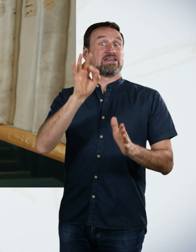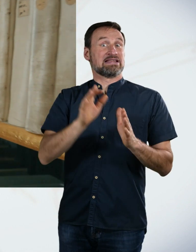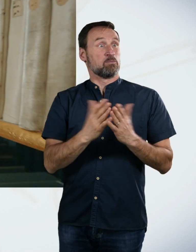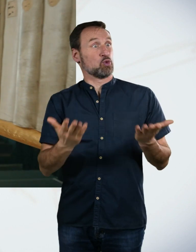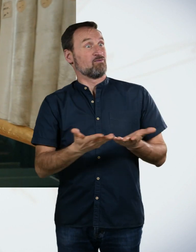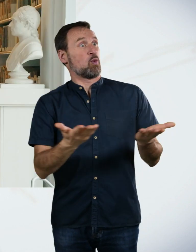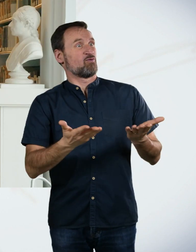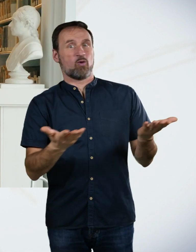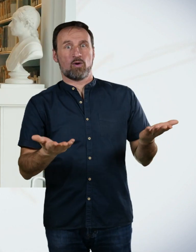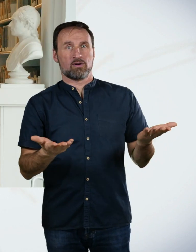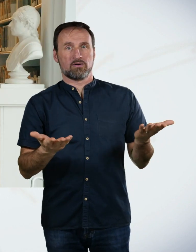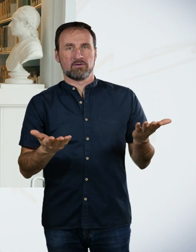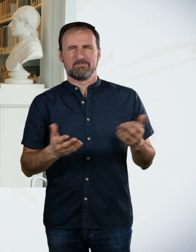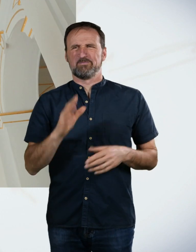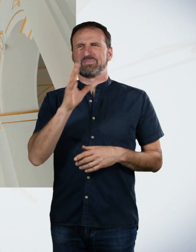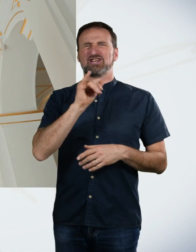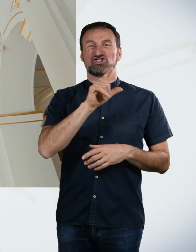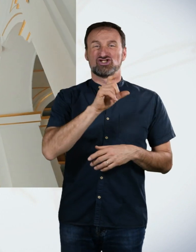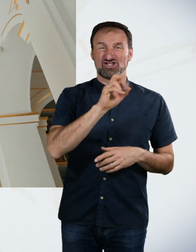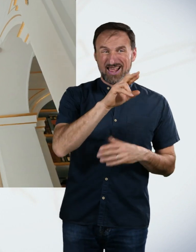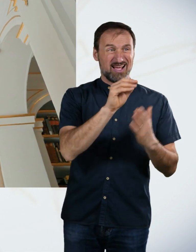Schiller hat ein Werk geschrieben, Goethe hat was dazu beigetragen.